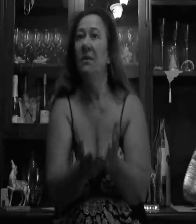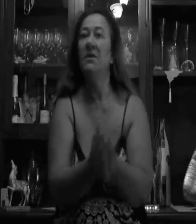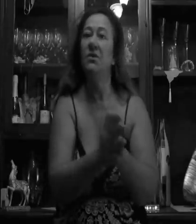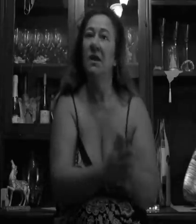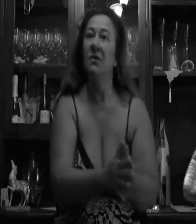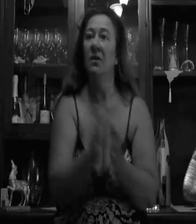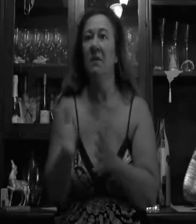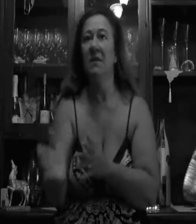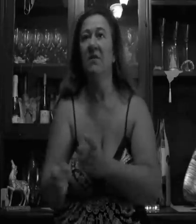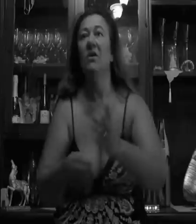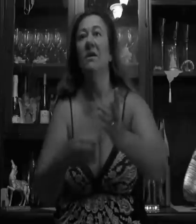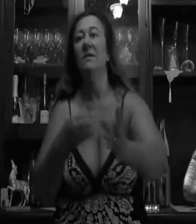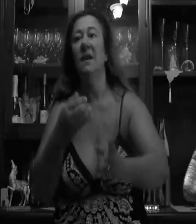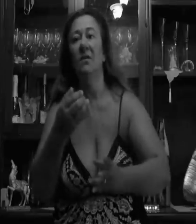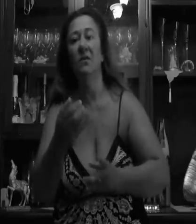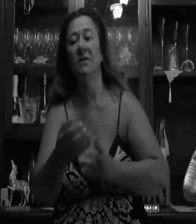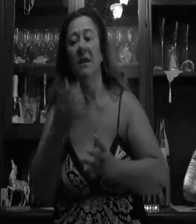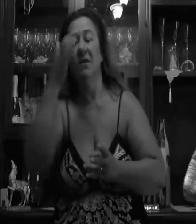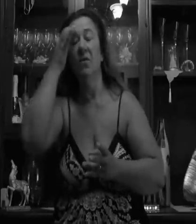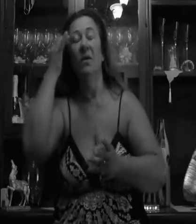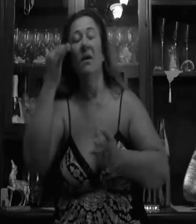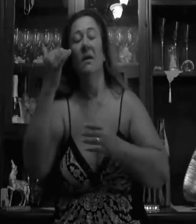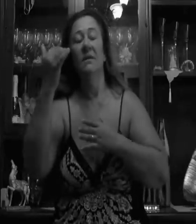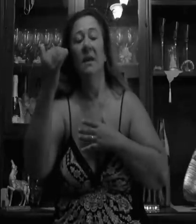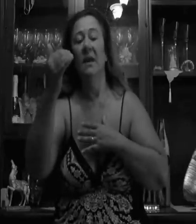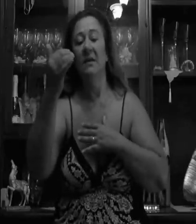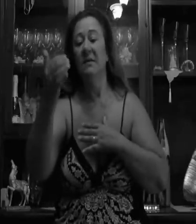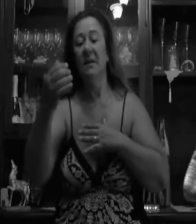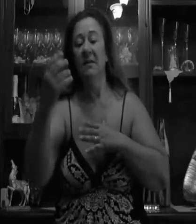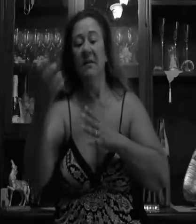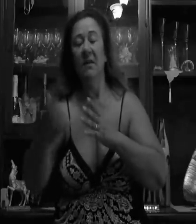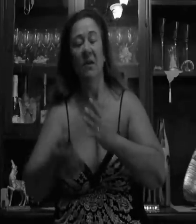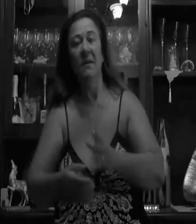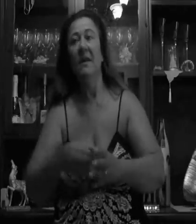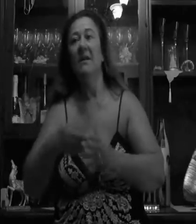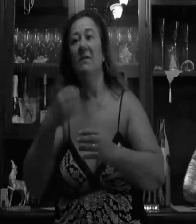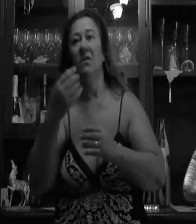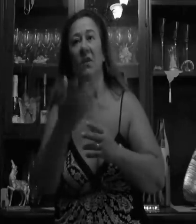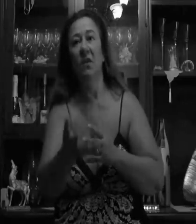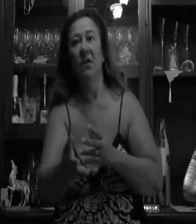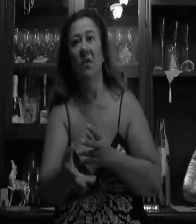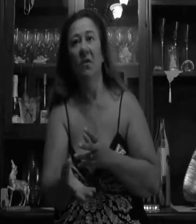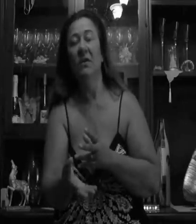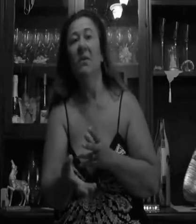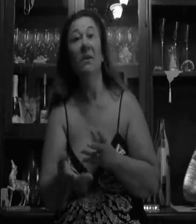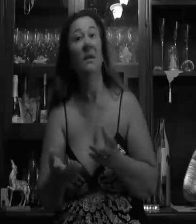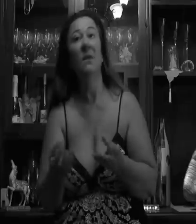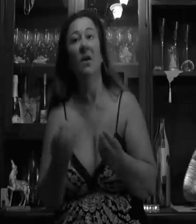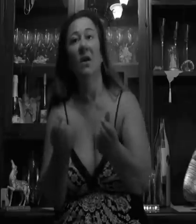sicuramente ci saranno gli amministratori che si saranno lavitati, avranno fatto le loro lotte politiche, però